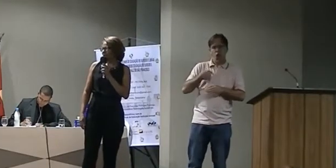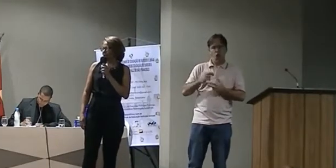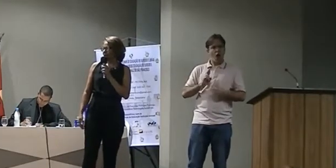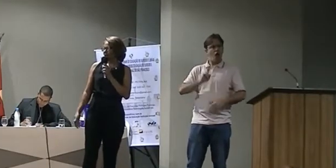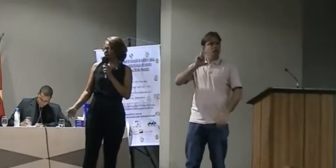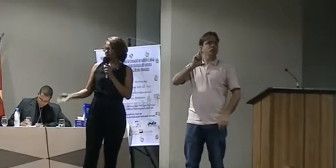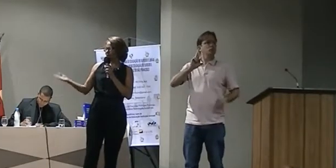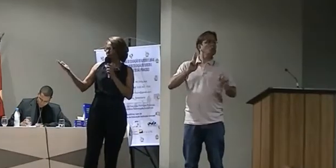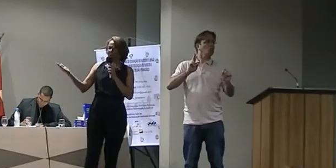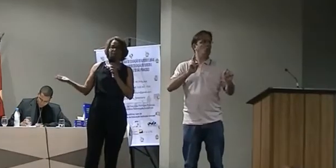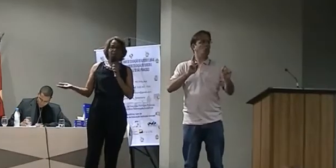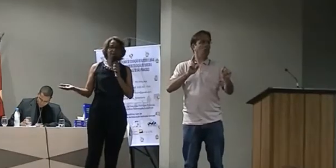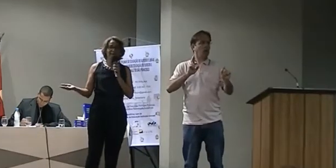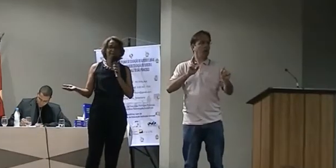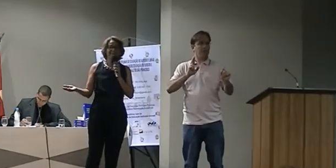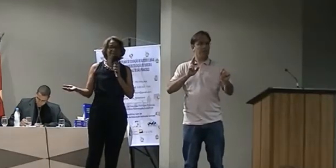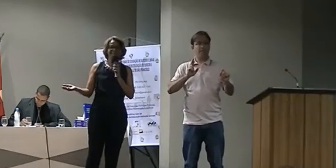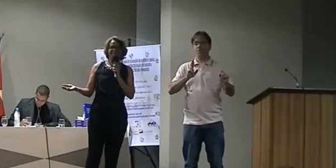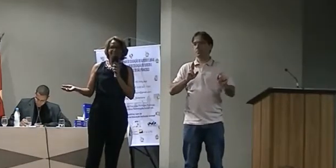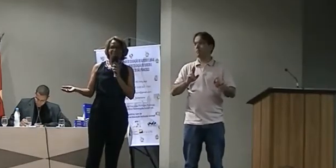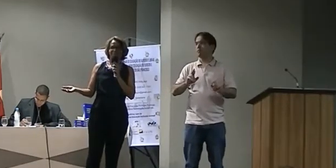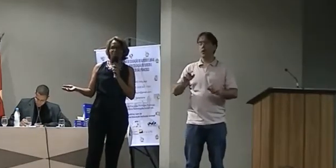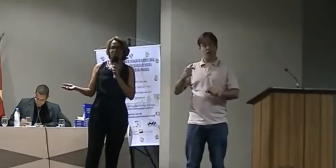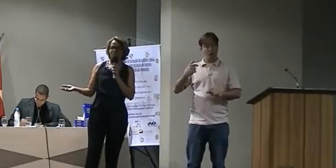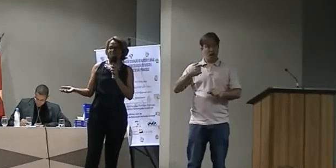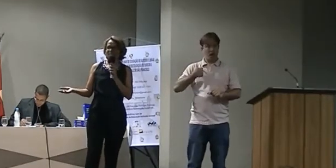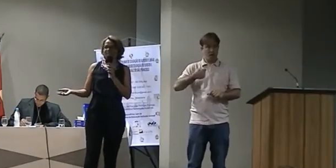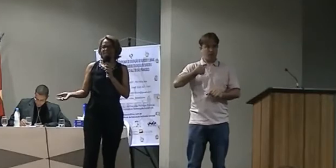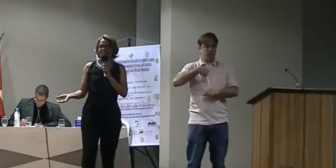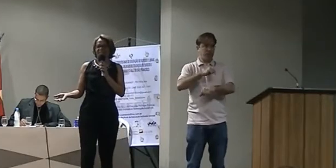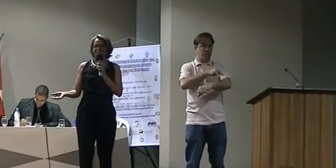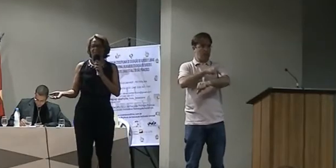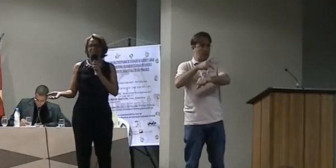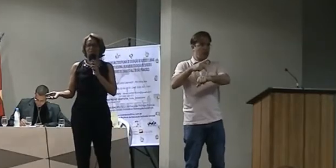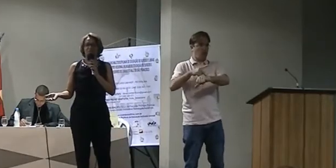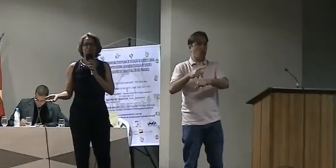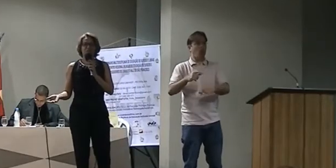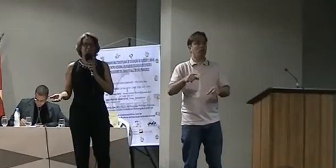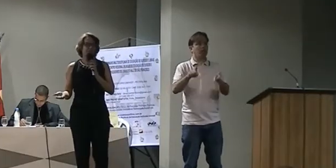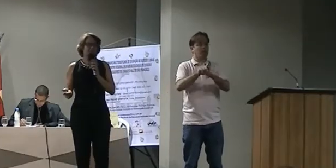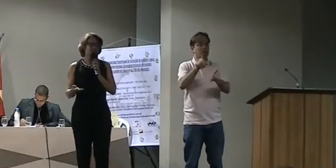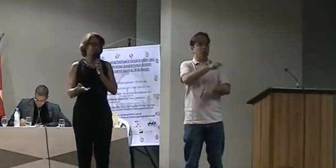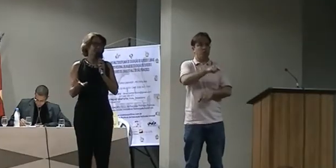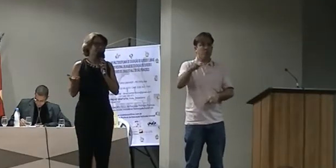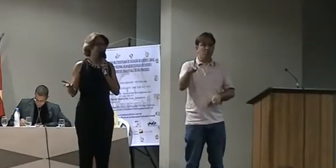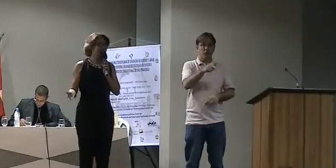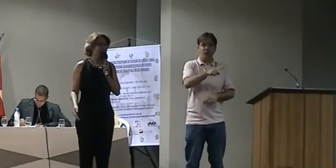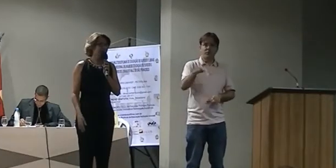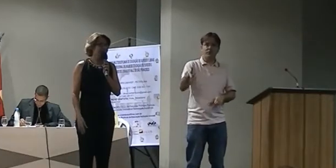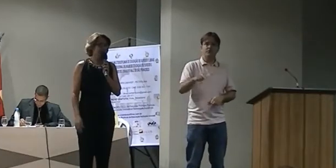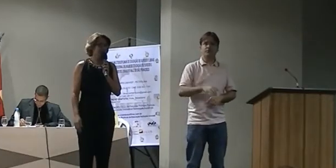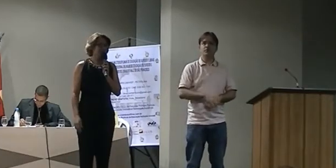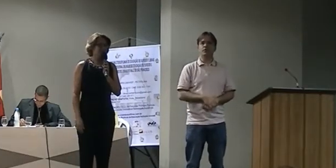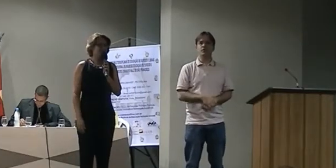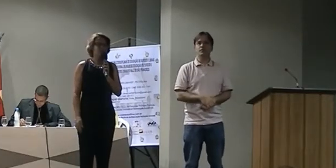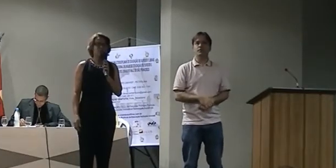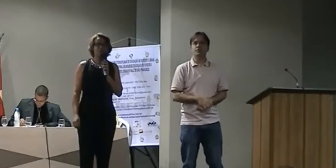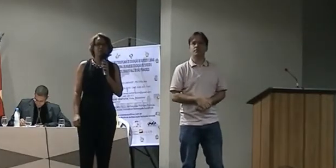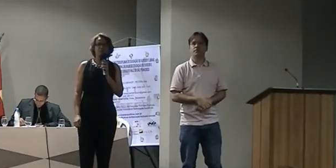Eu sou pedagoga, professora, hoje estou professora da